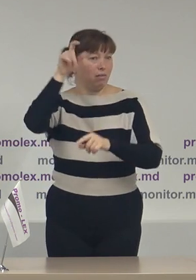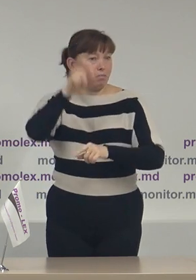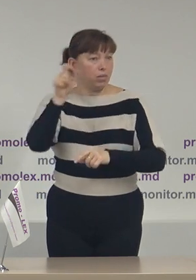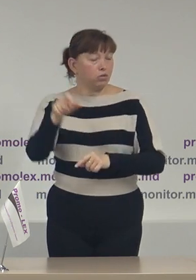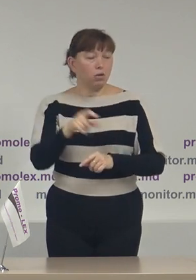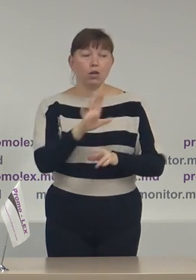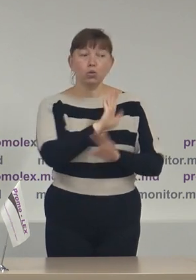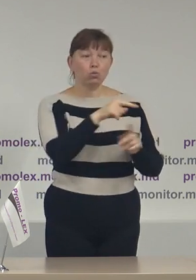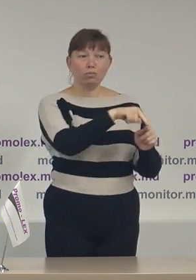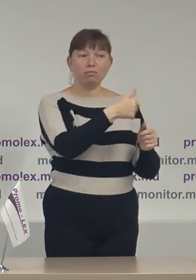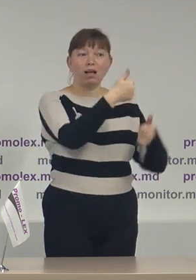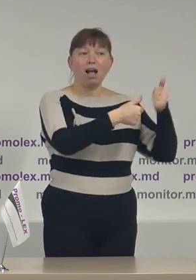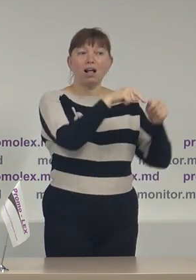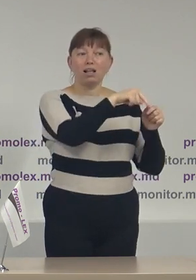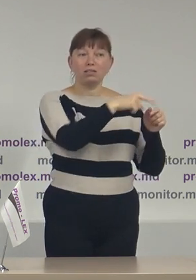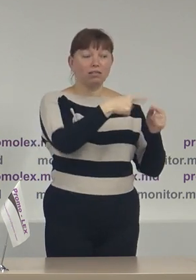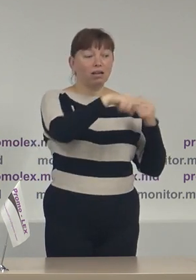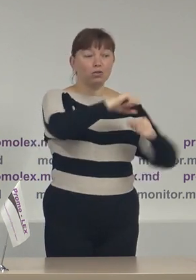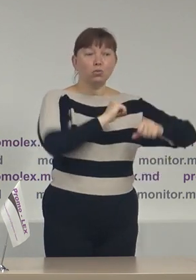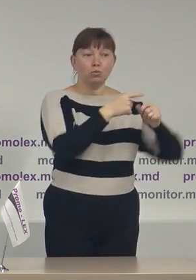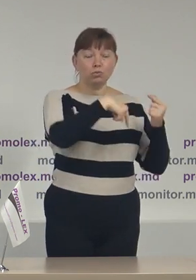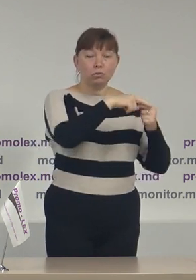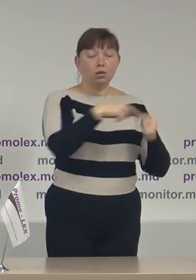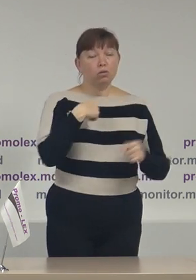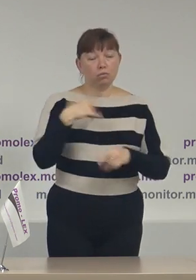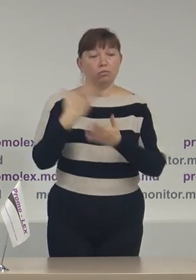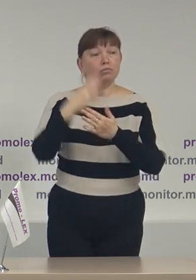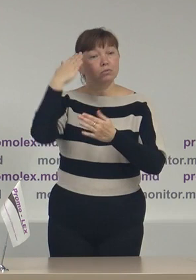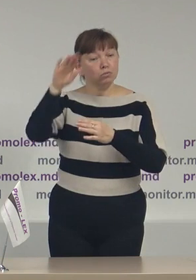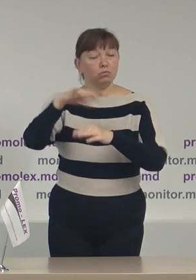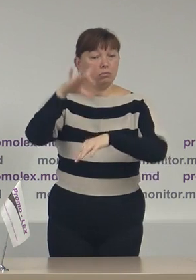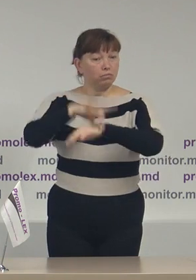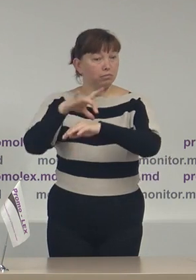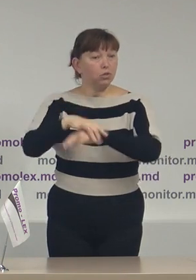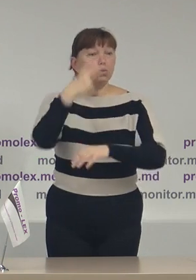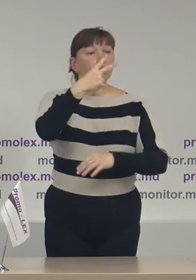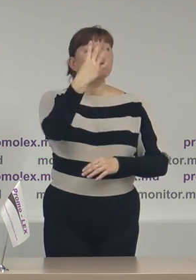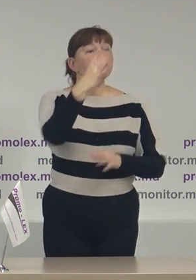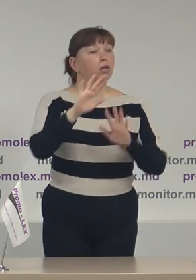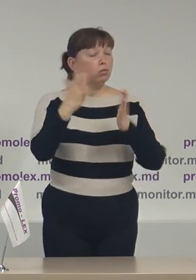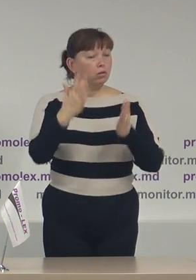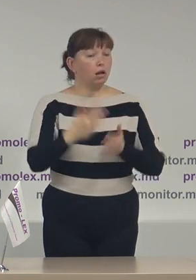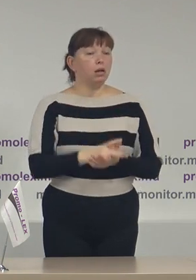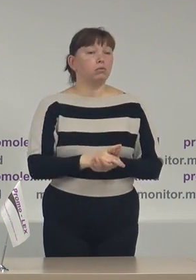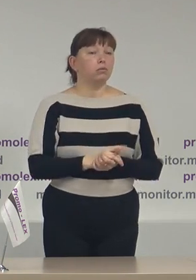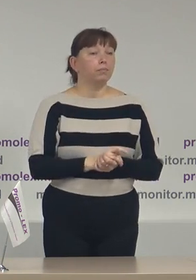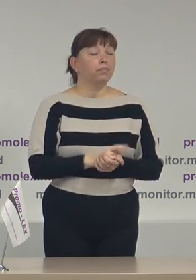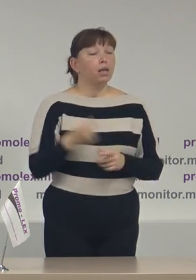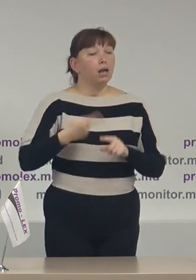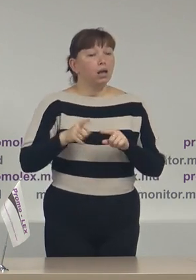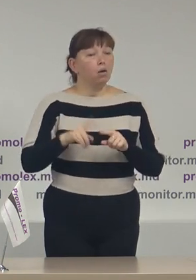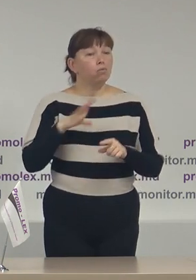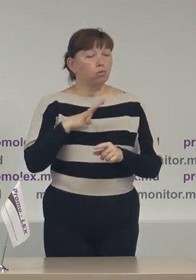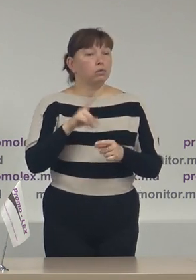contracandidații, am atestat 24 de cazuri, în mare parte ele au vizat